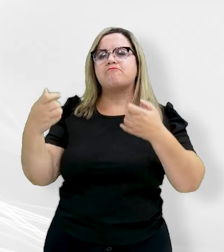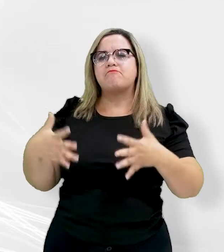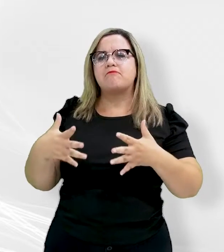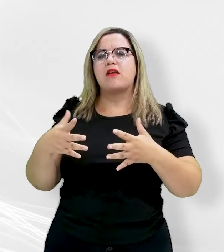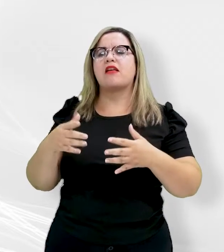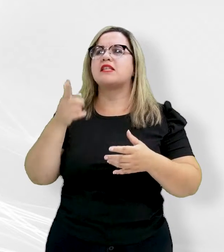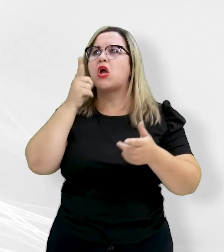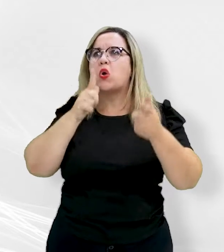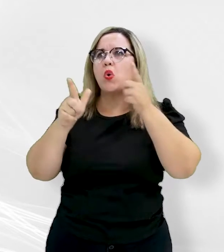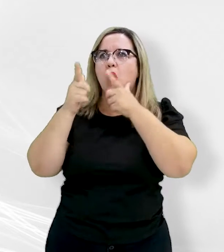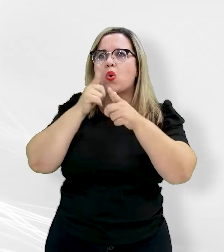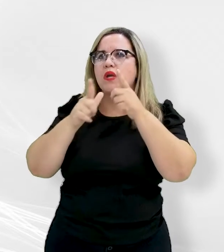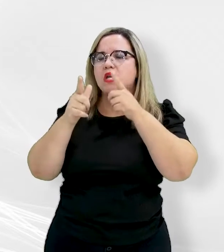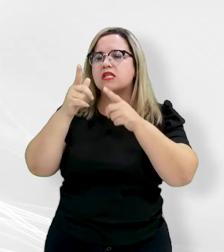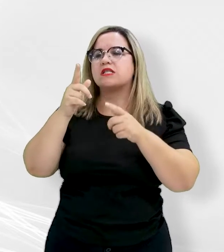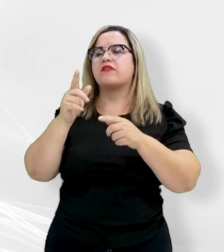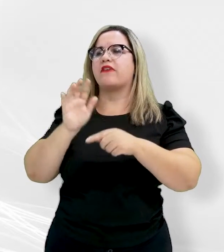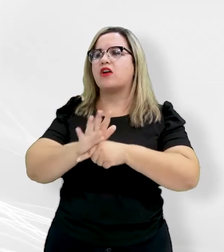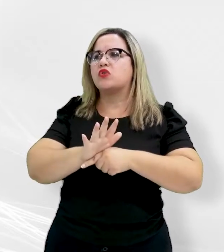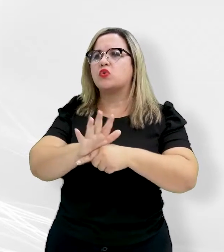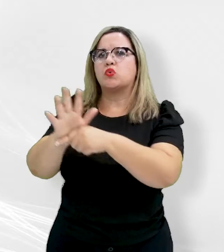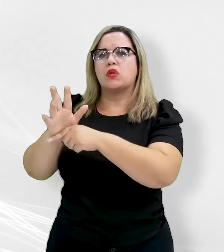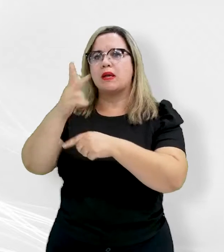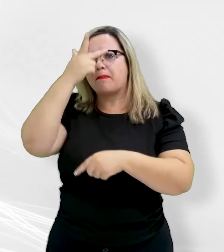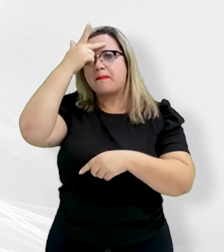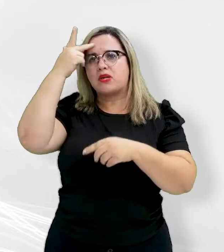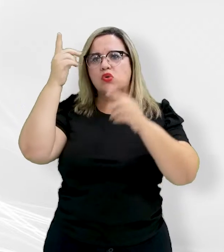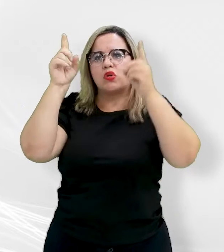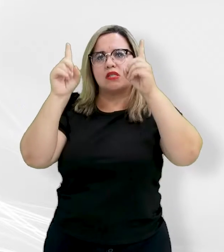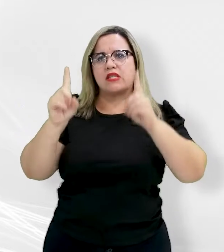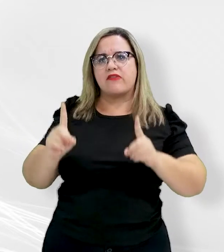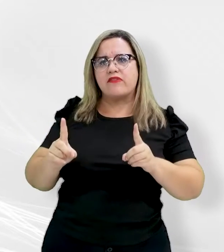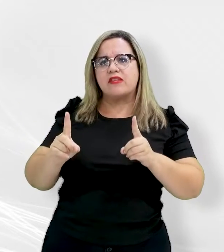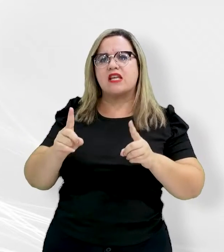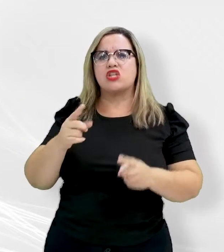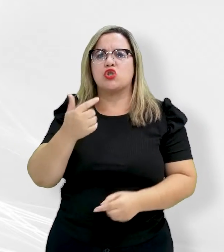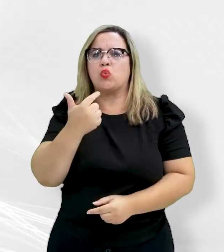a casos de pessoas com deficiência que moram no local sem energia elétrica ou água.